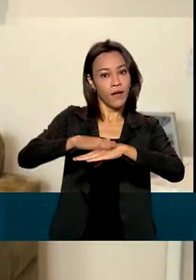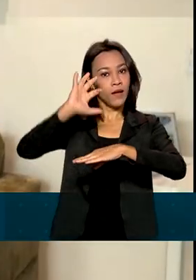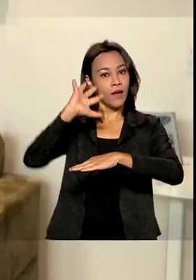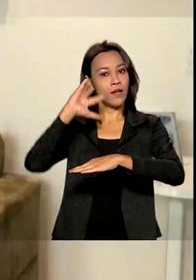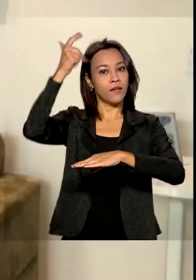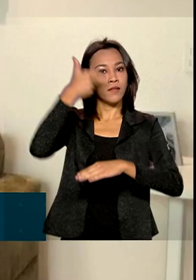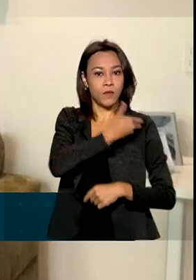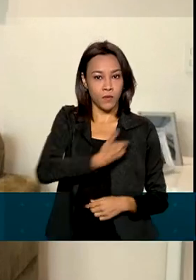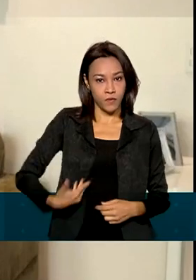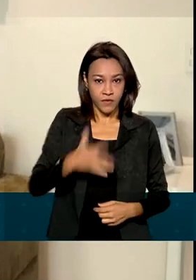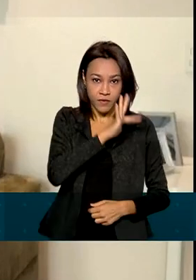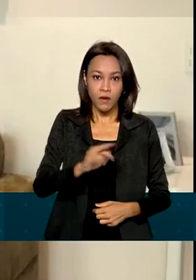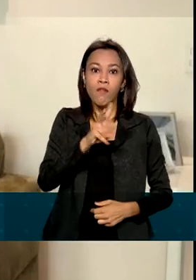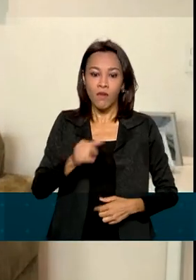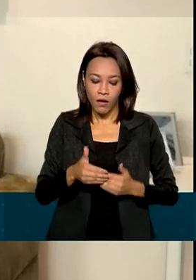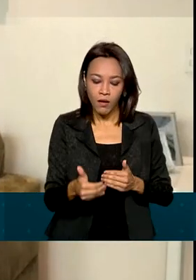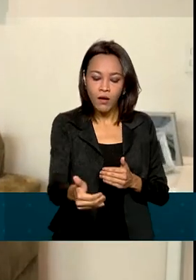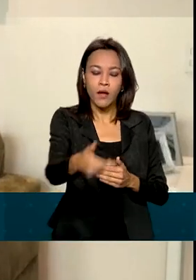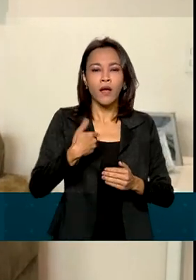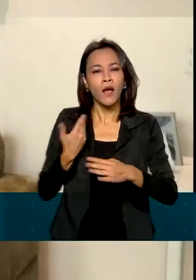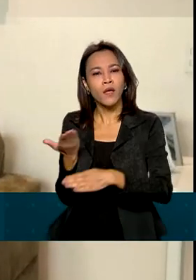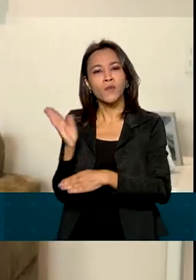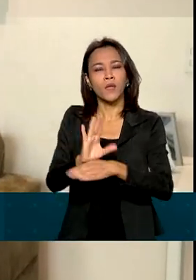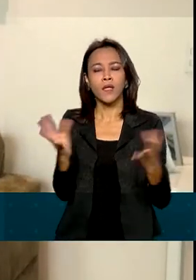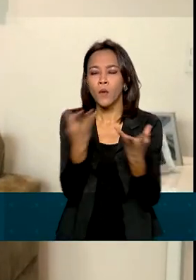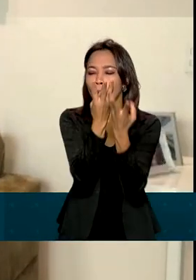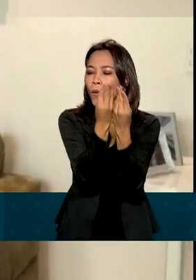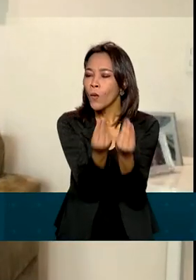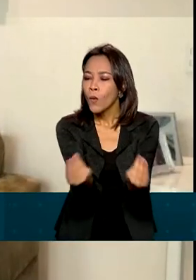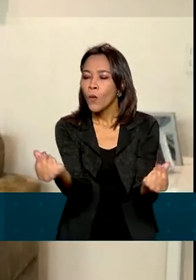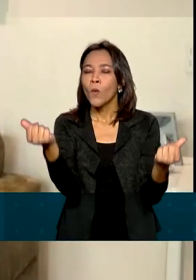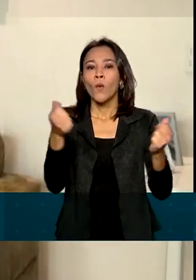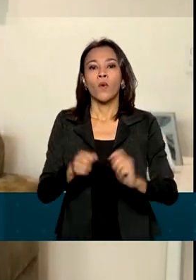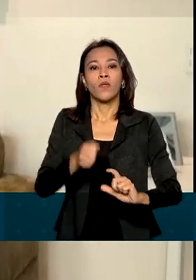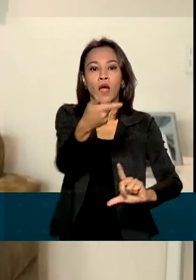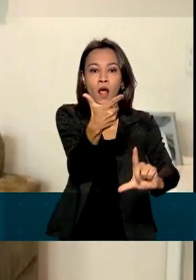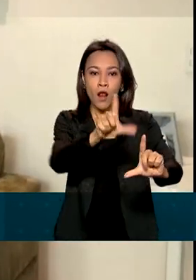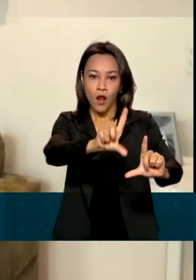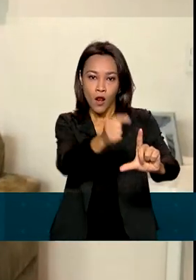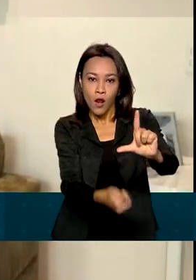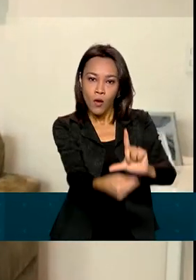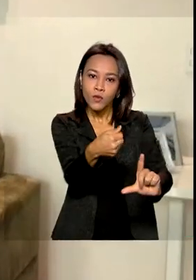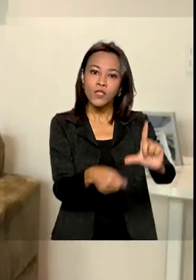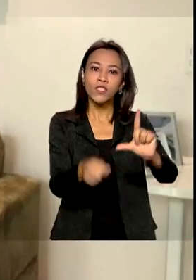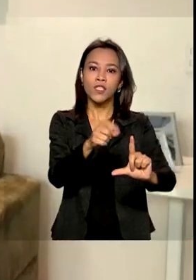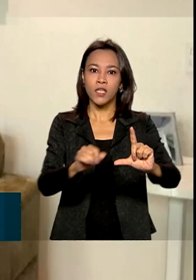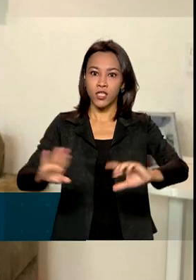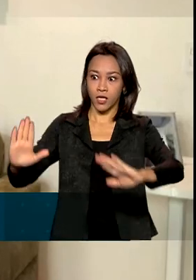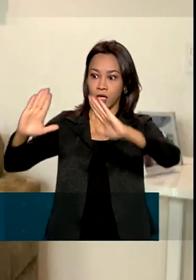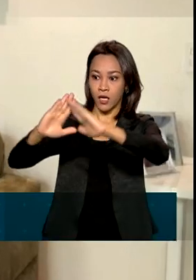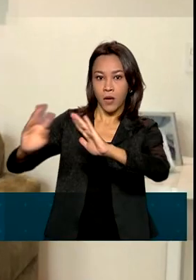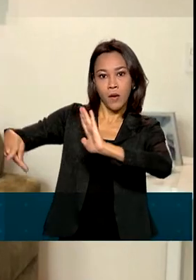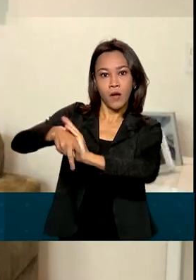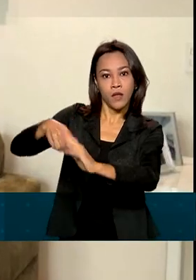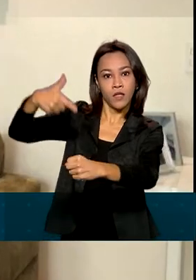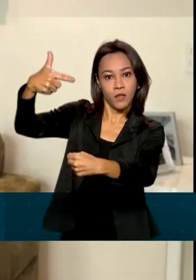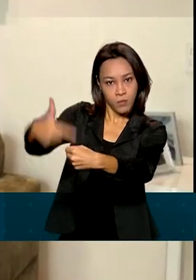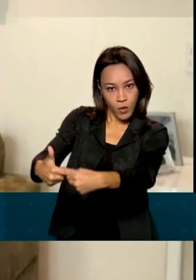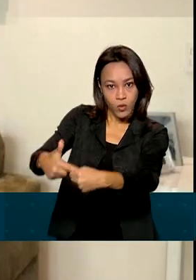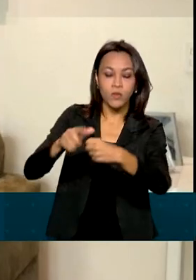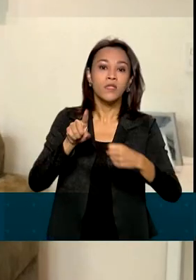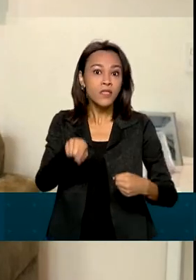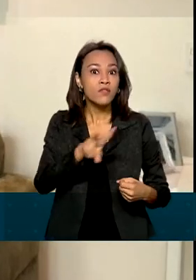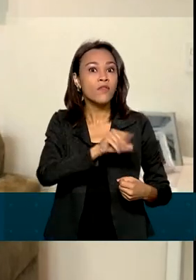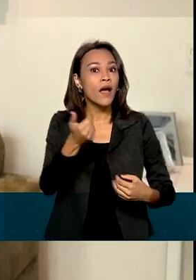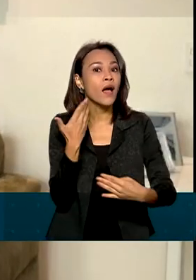federal ainda vai ajudar na eficiência logística dos donos de postos, aumentando a concorrência do setor, o que